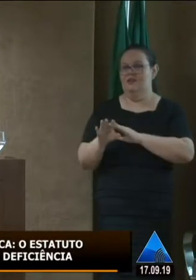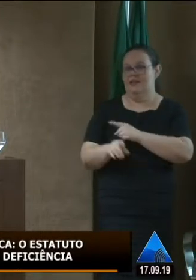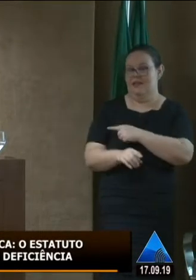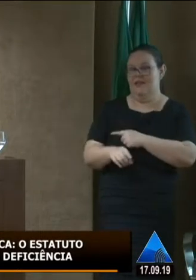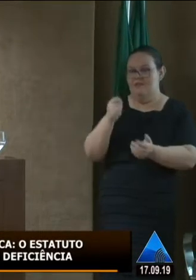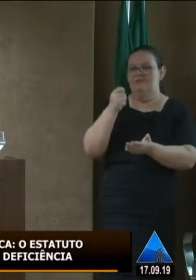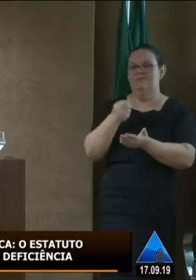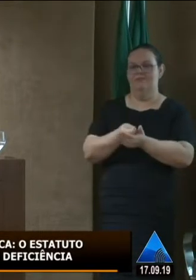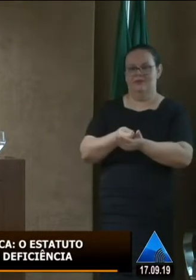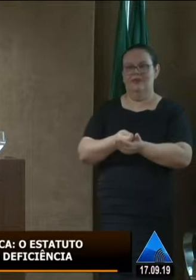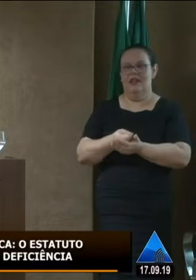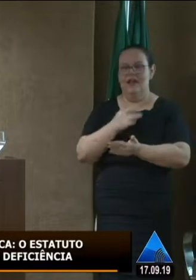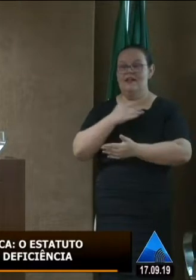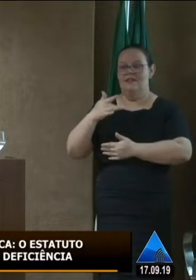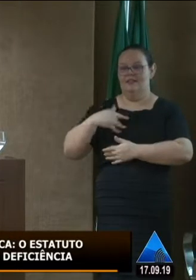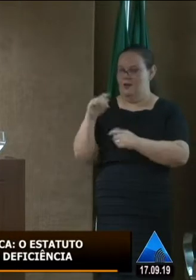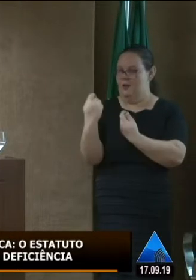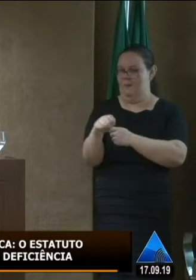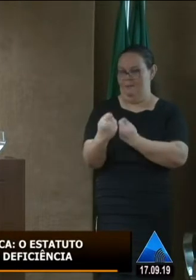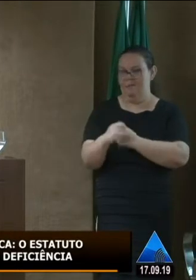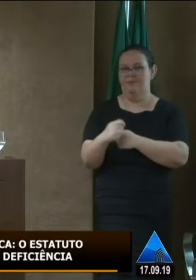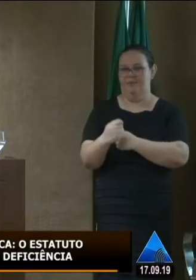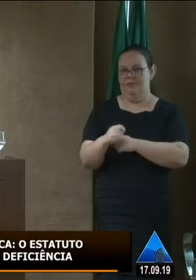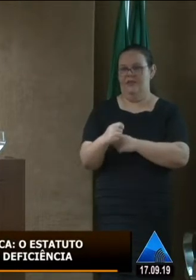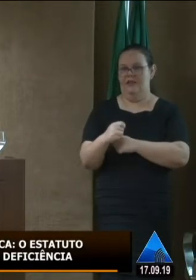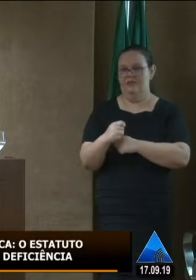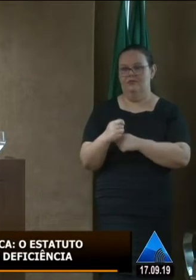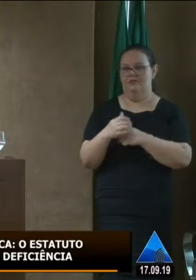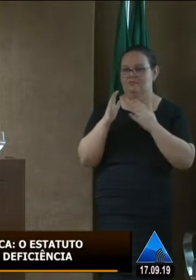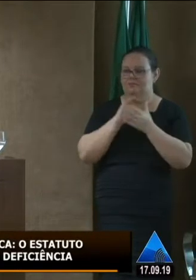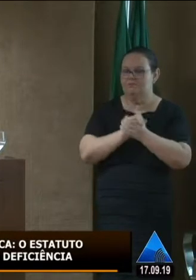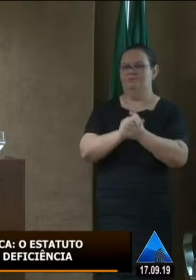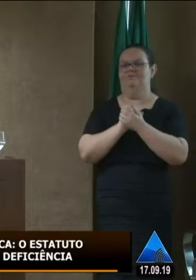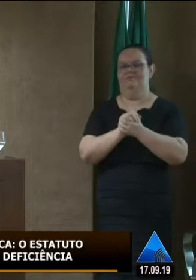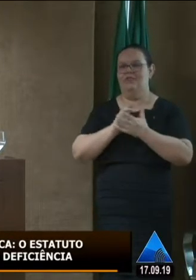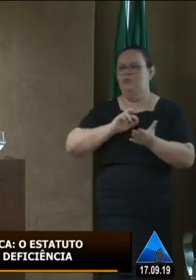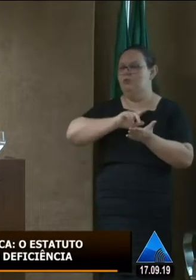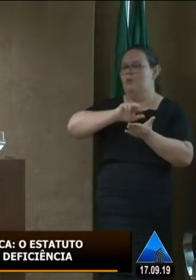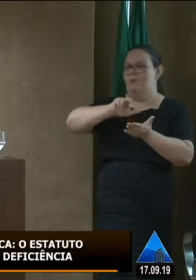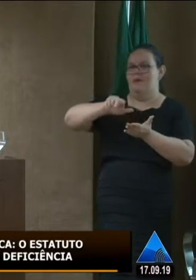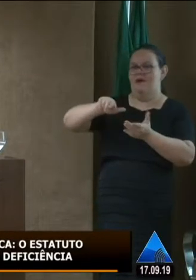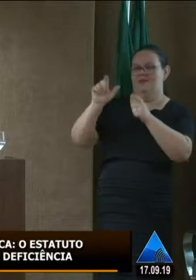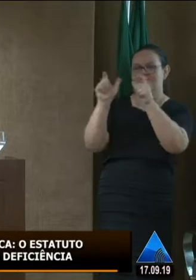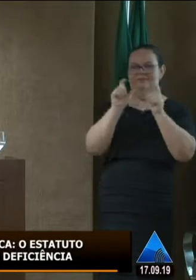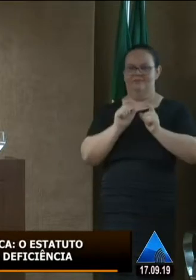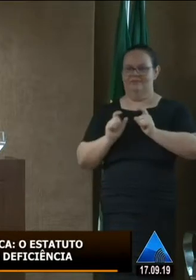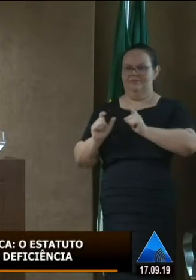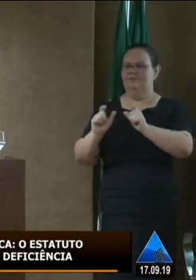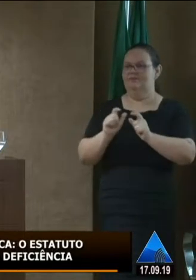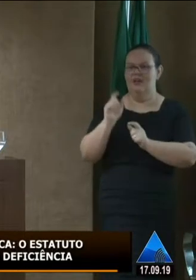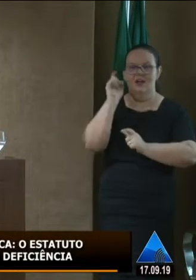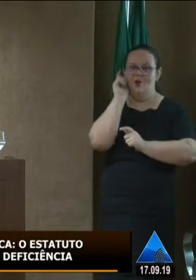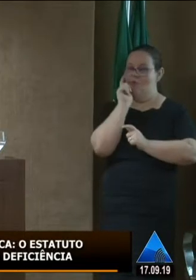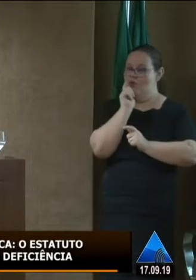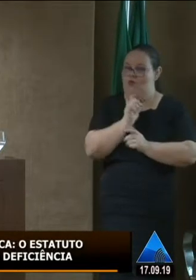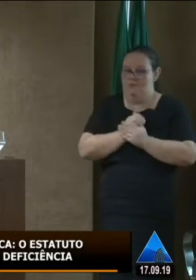comprova que a saúde ela precisa sim estar de mãos dadas com todas as áreas a gente não consegue avançar se